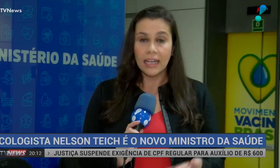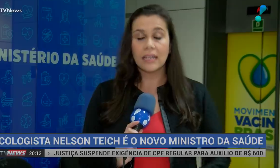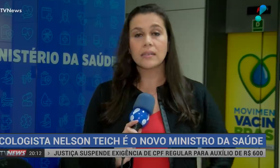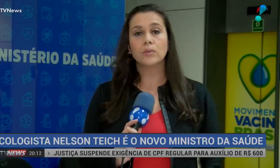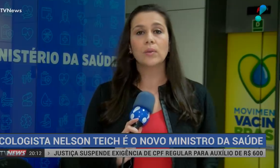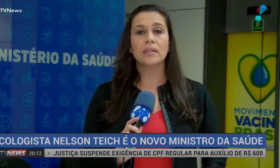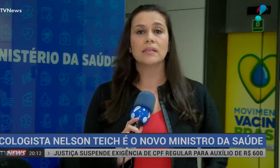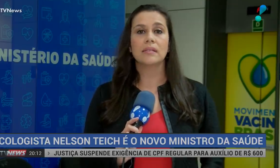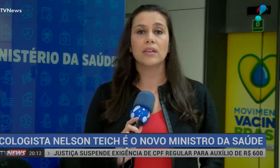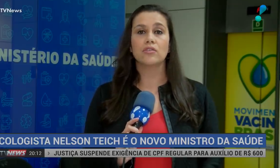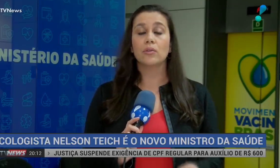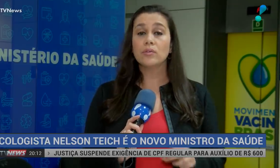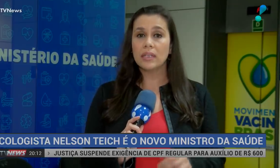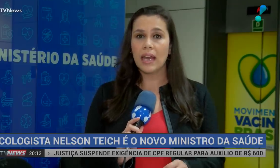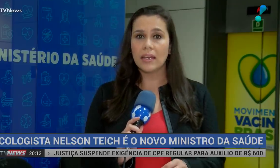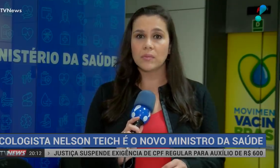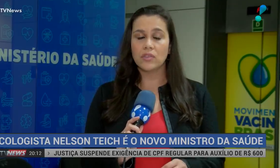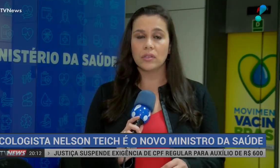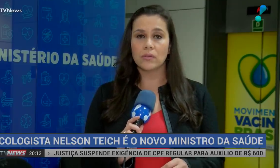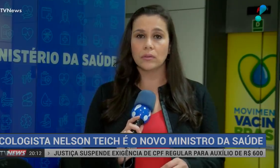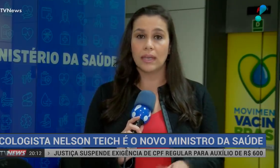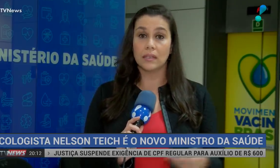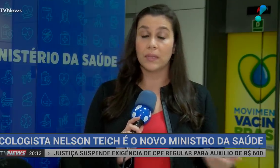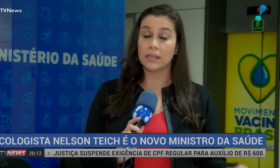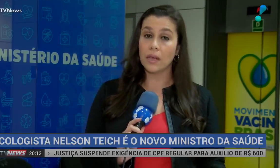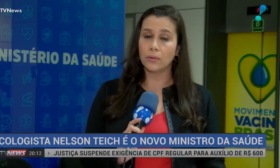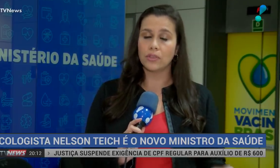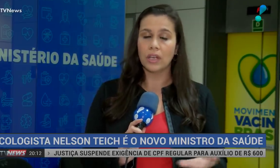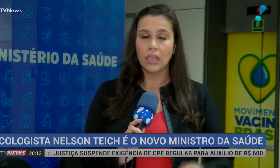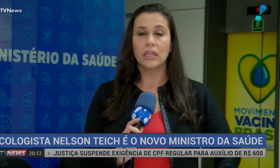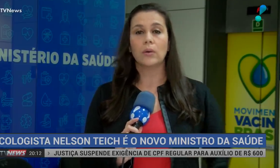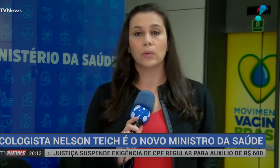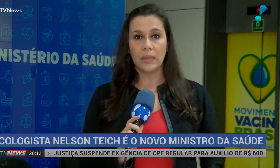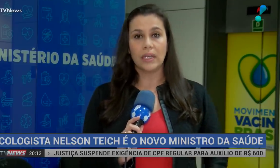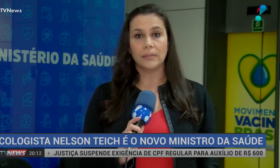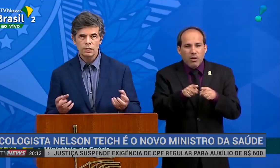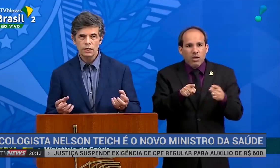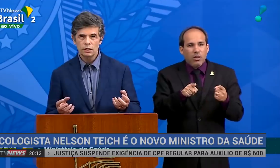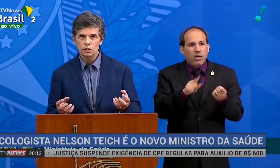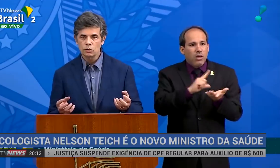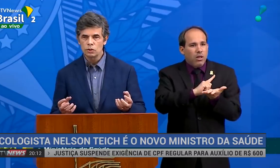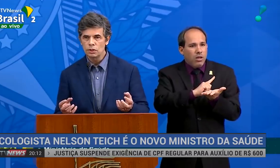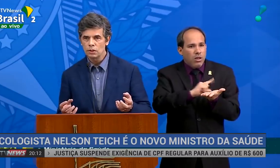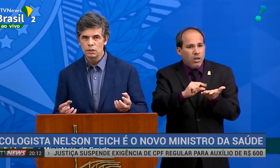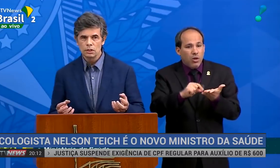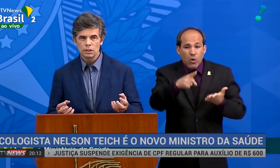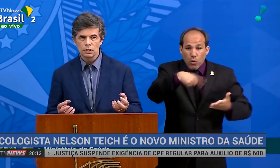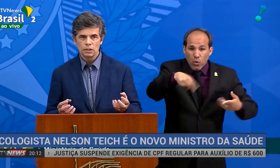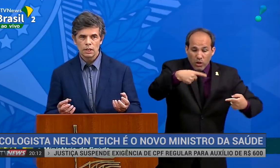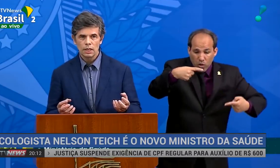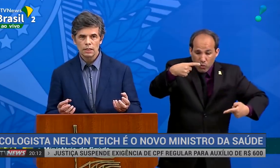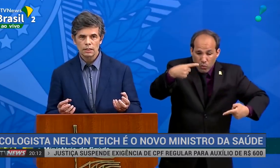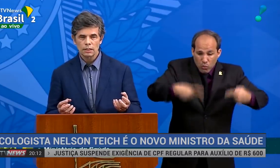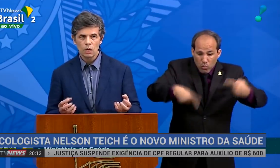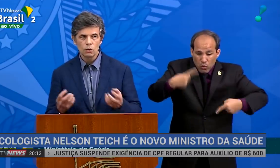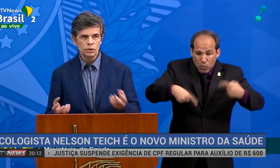ministro, ele ressaltou a necessidade de conciliar as medidas voltadas para saúde e economia. Se a gente discutir